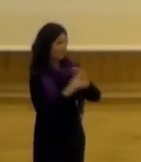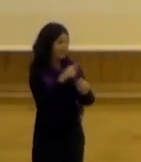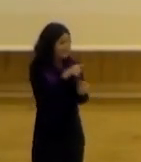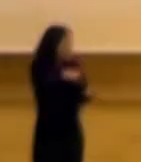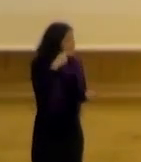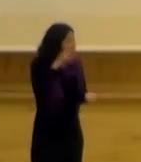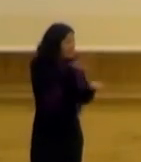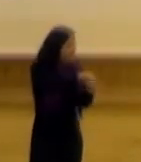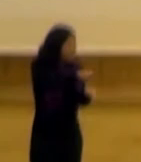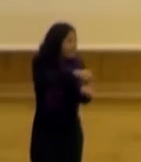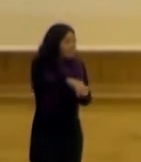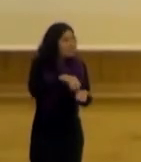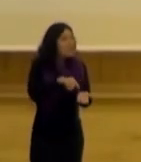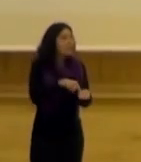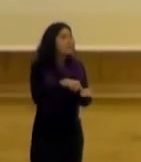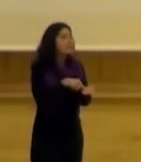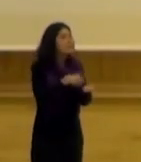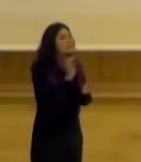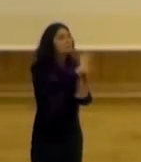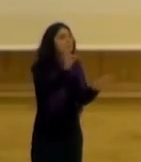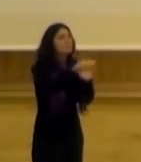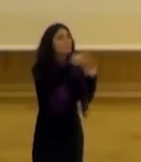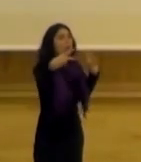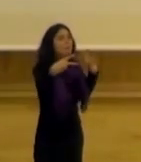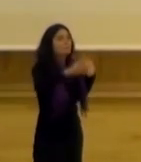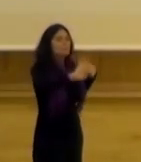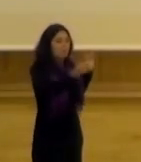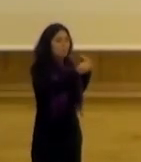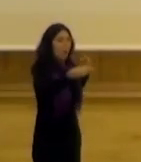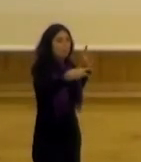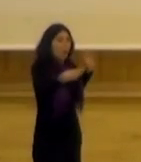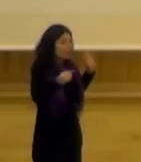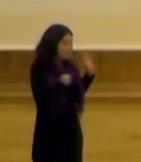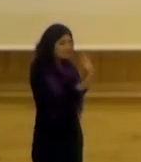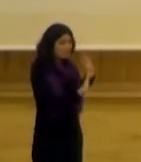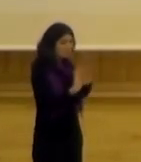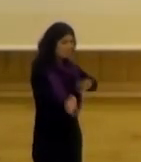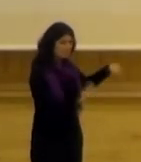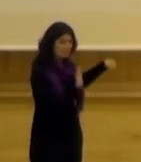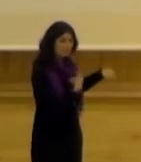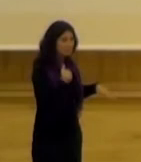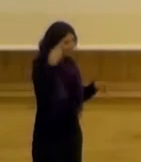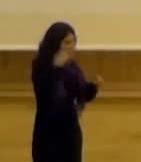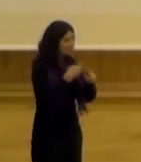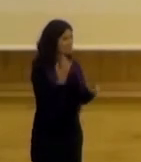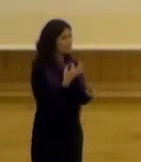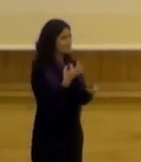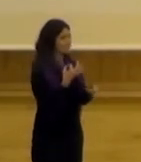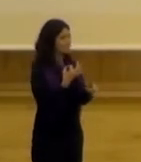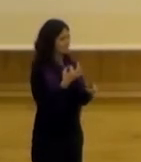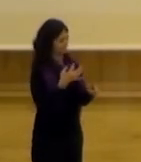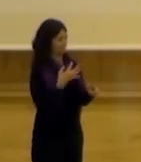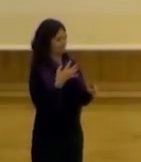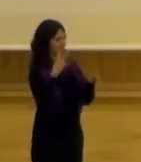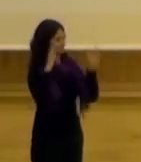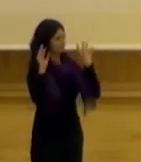experiencias no es tanto outputs o lograr o resultados concretos se logró o no se logró sino ese impacto